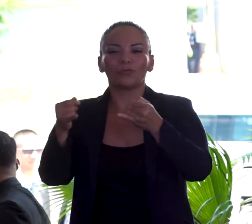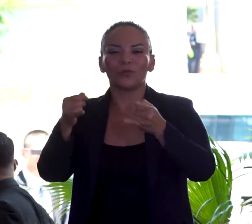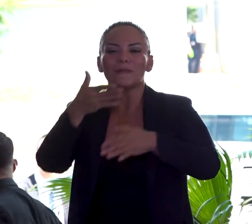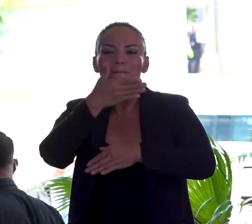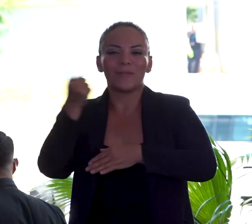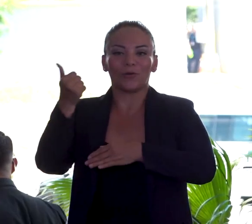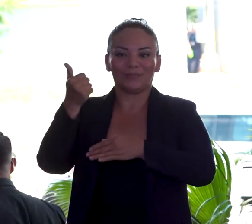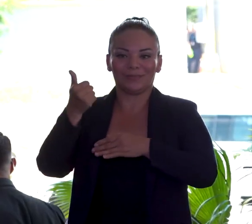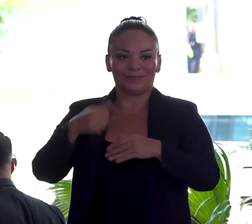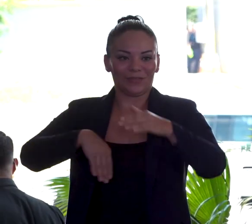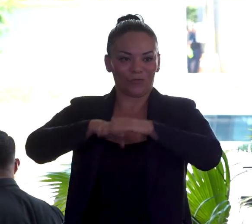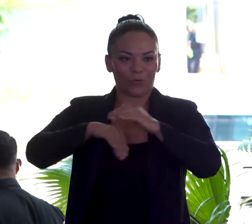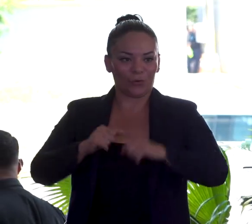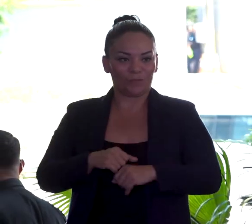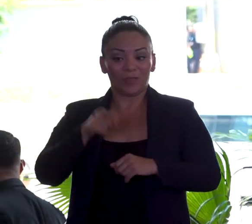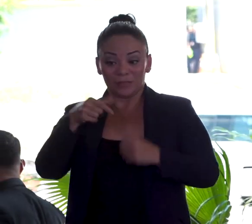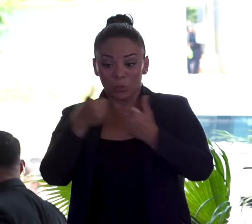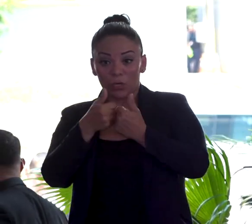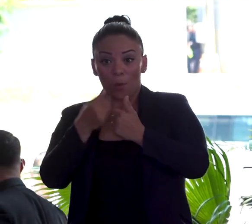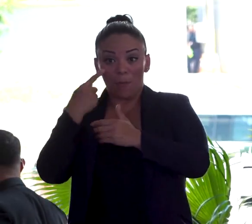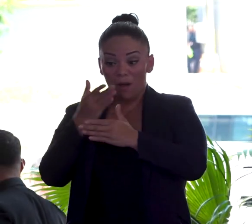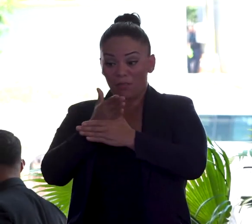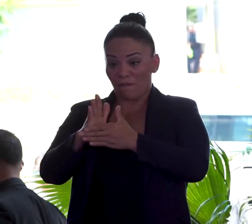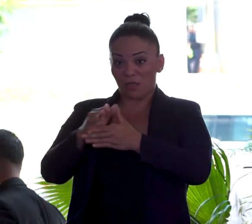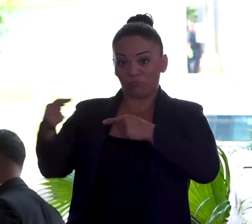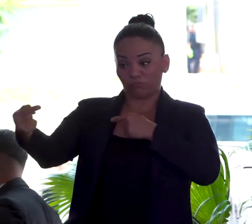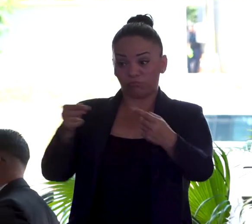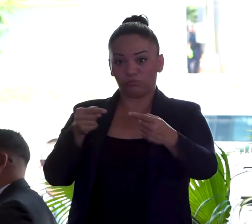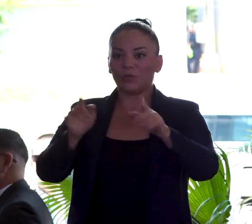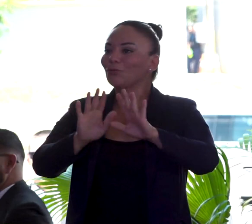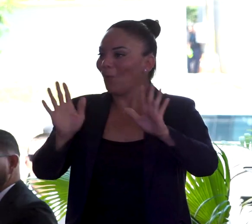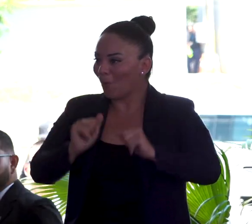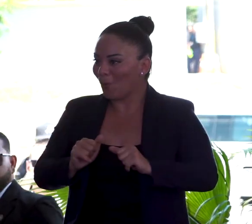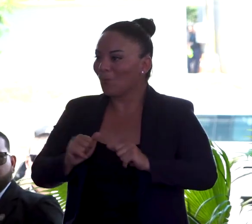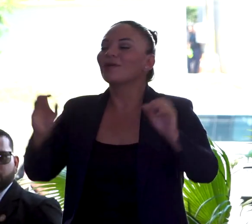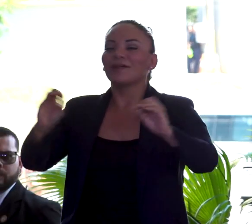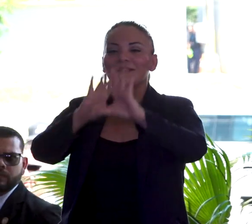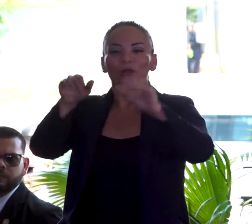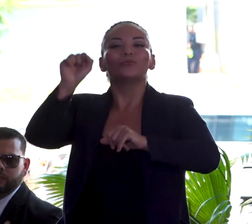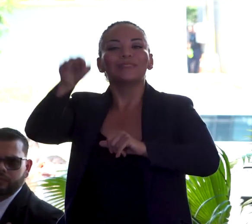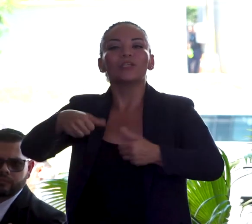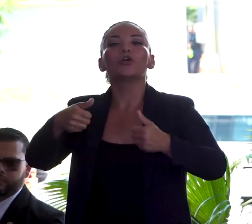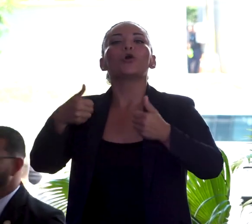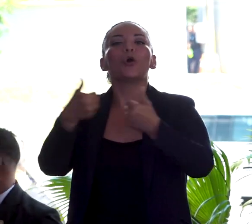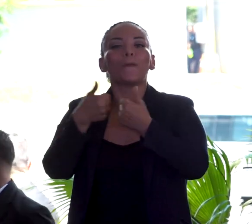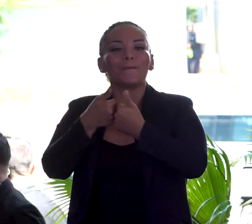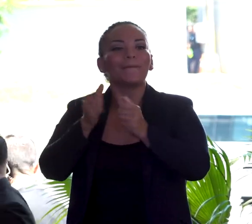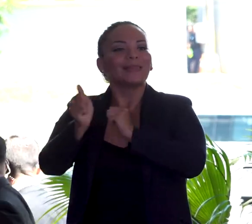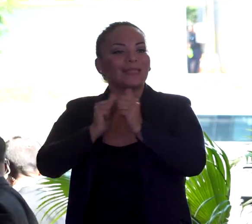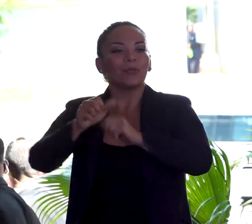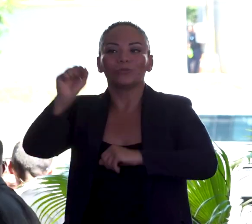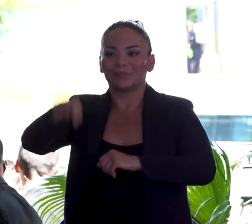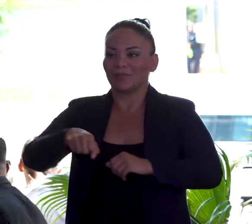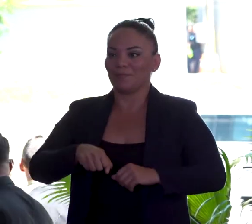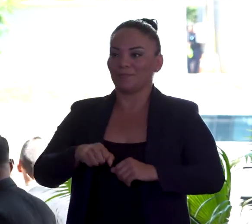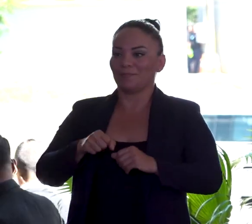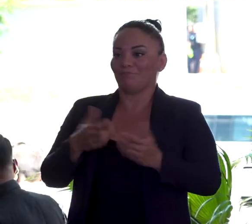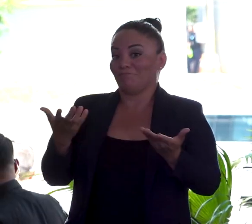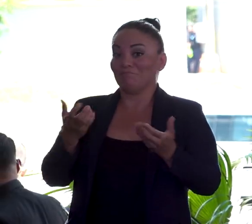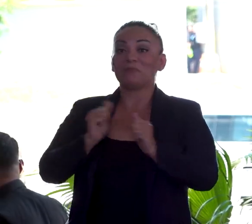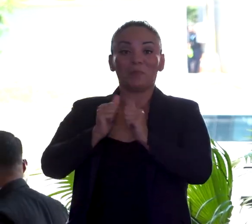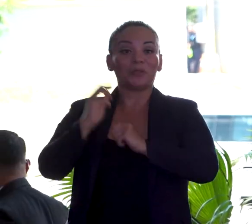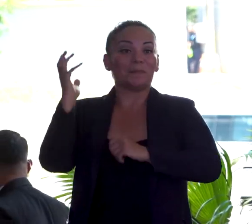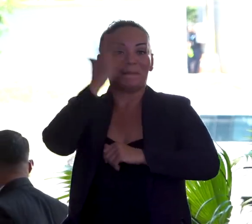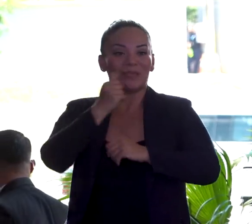No era un torneo para dividir, por supuesto que va a ser competitivo en el deporte más bello del